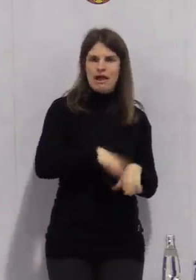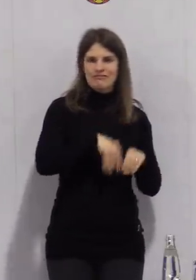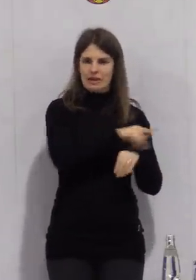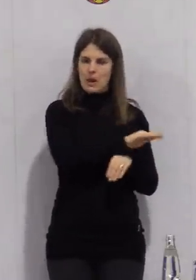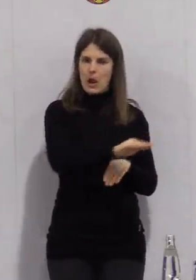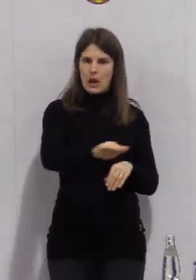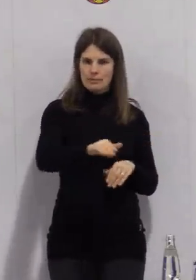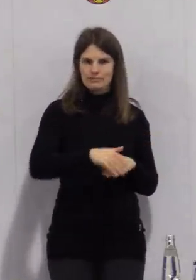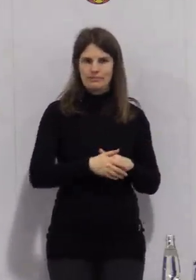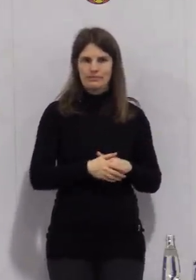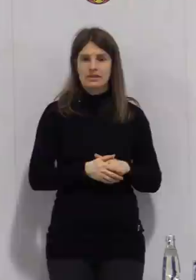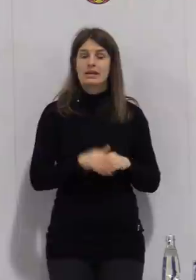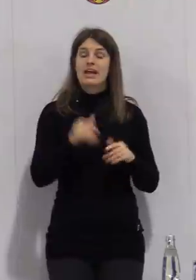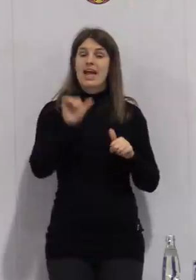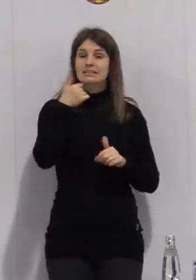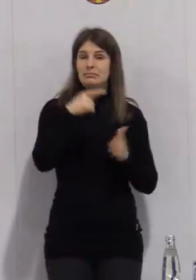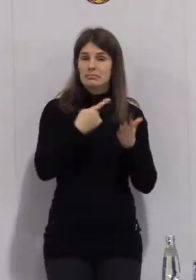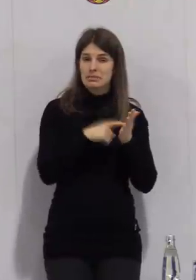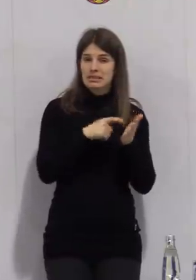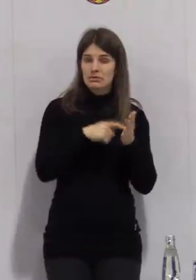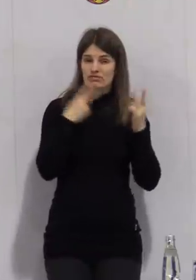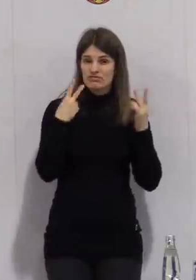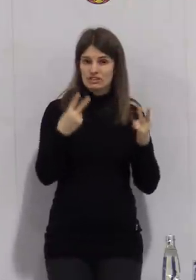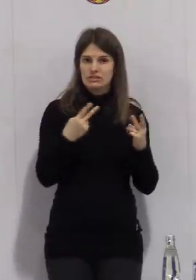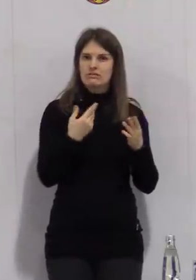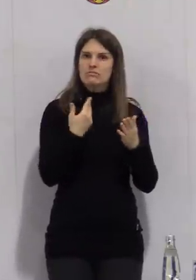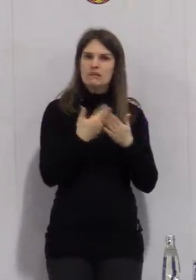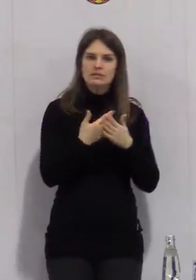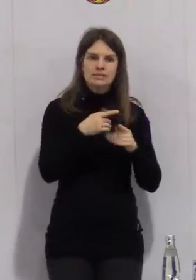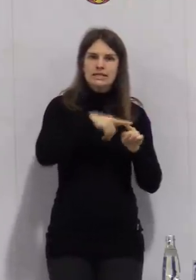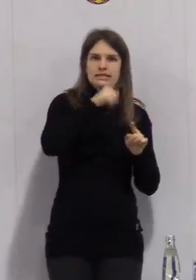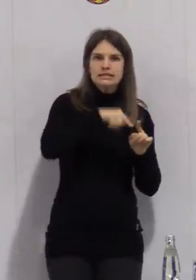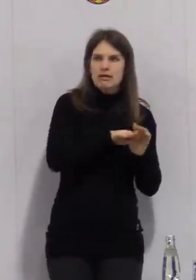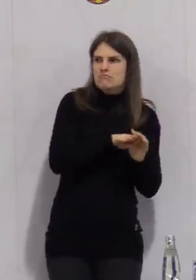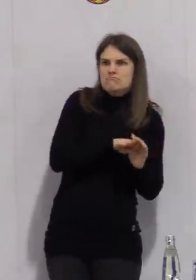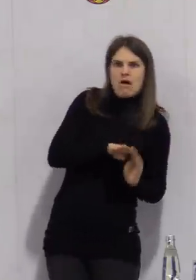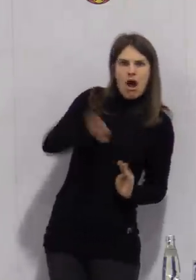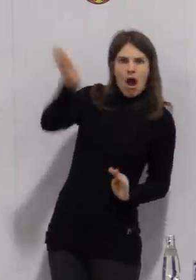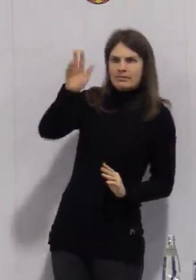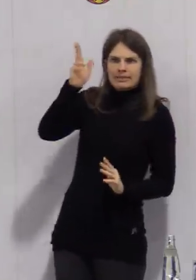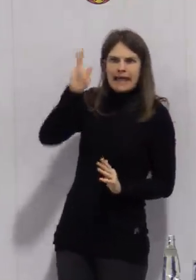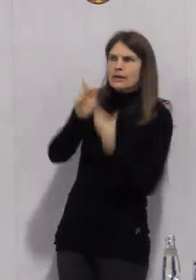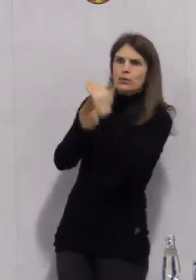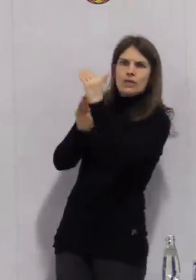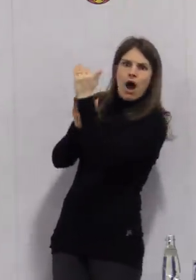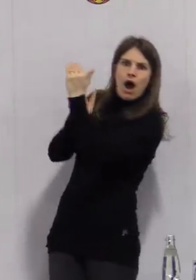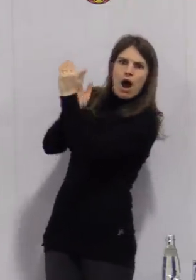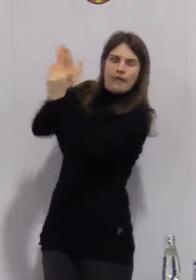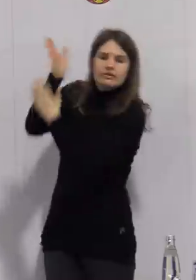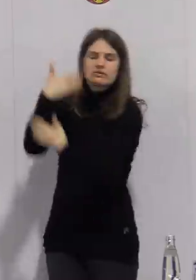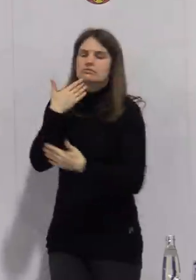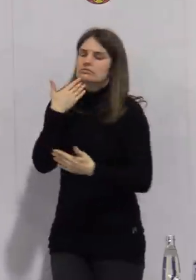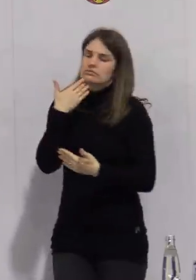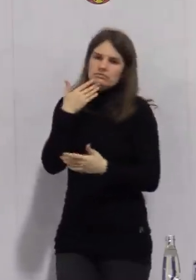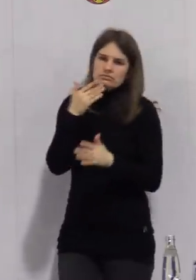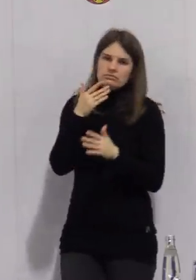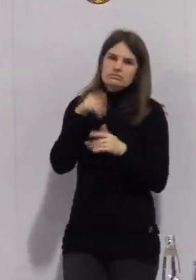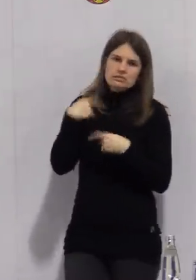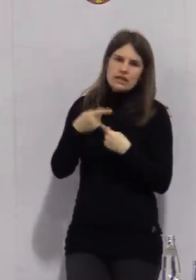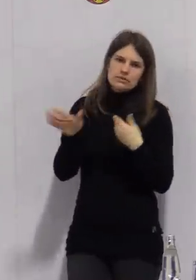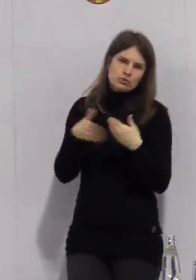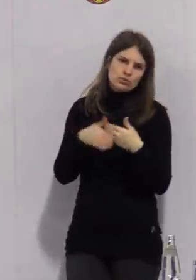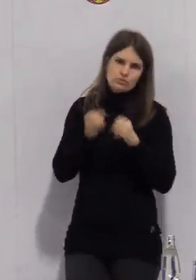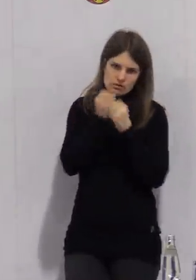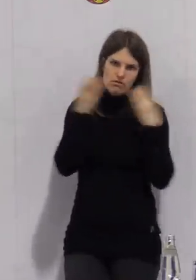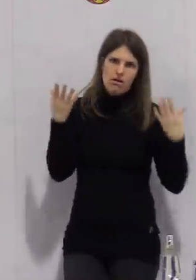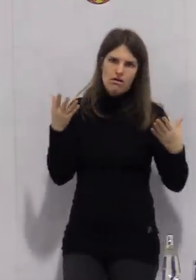Voraussetzungen. Erstens, kein massiver Anstieg der Inzidenz in Richtung 300. Es ist völlig klar, dass in einer massiv